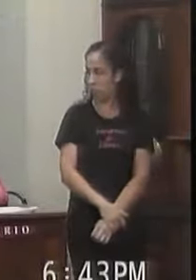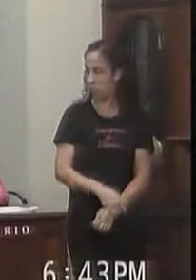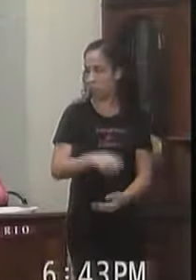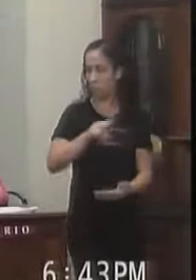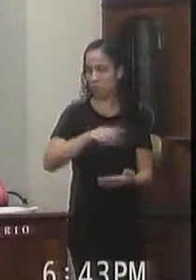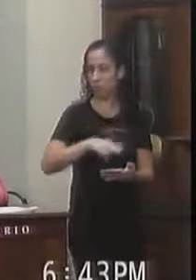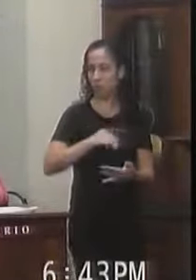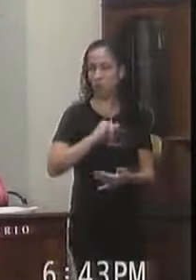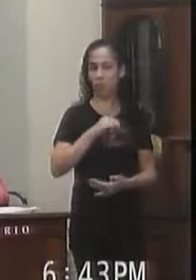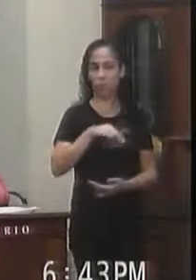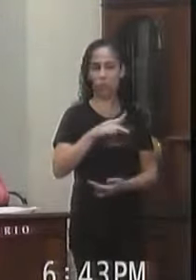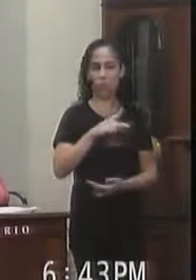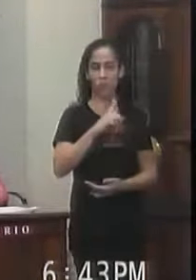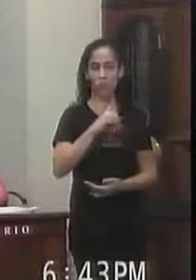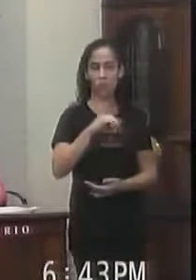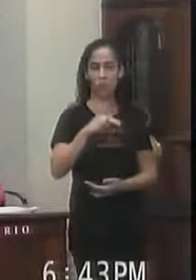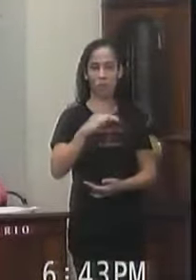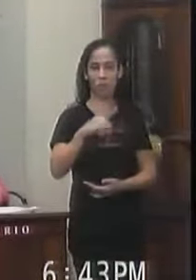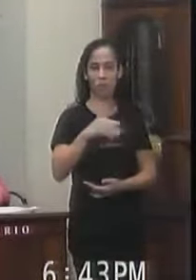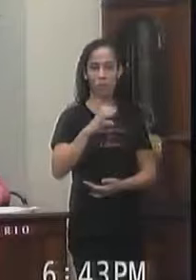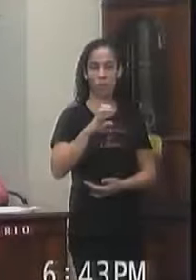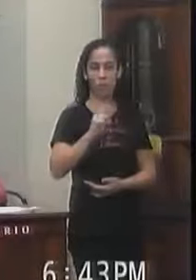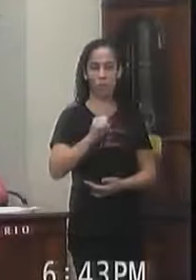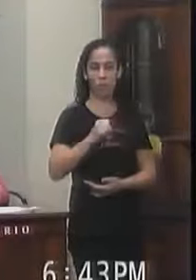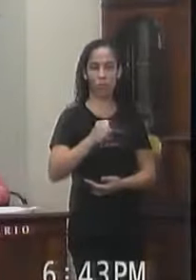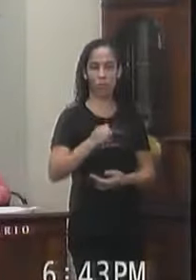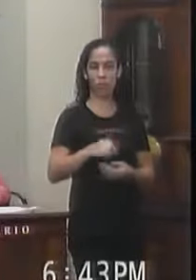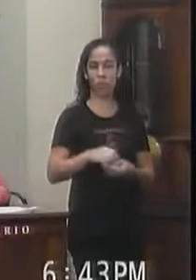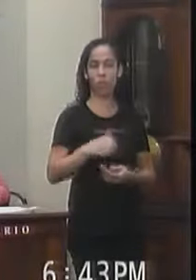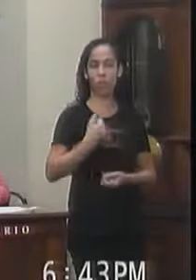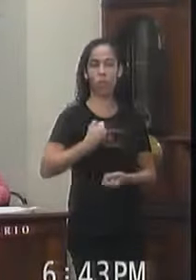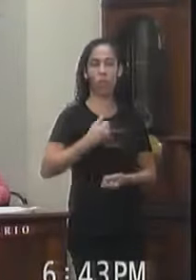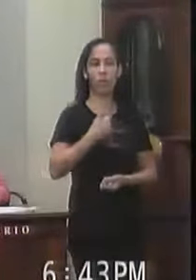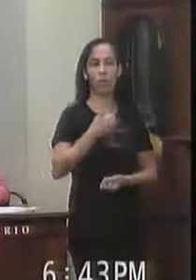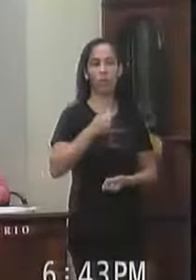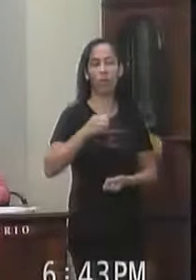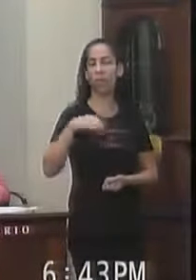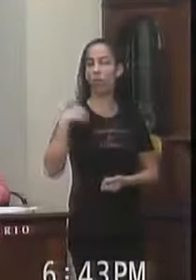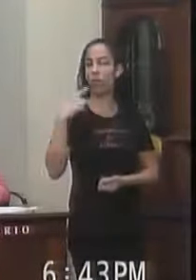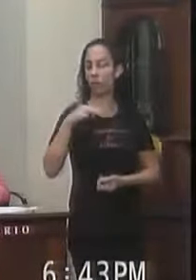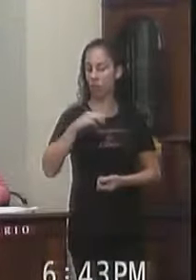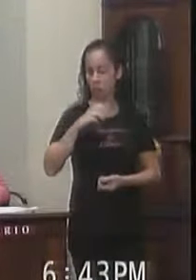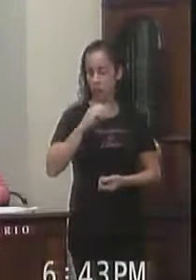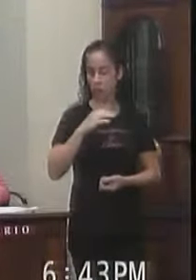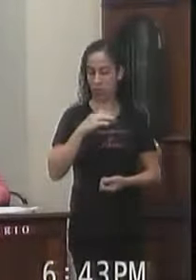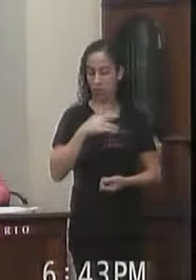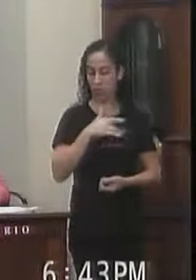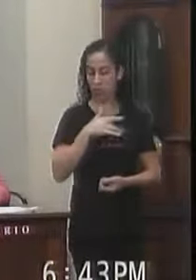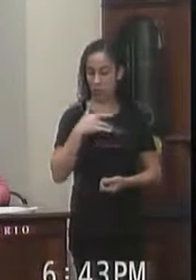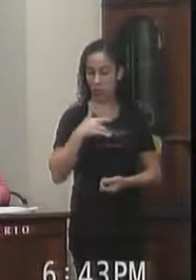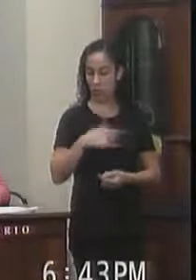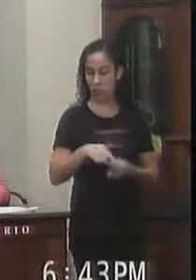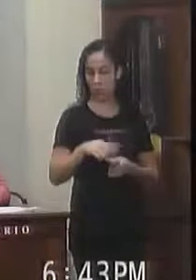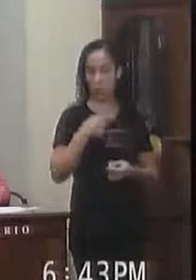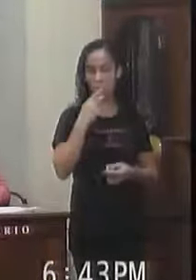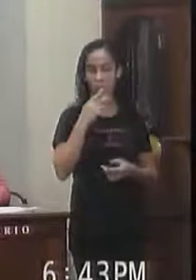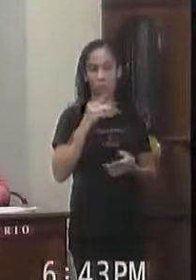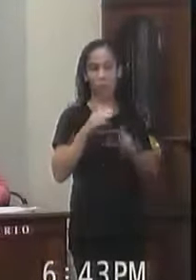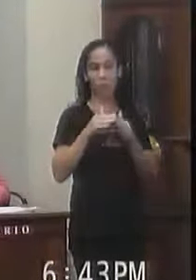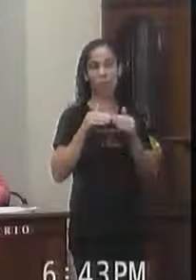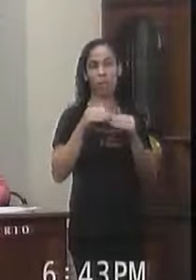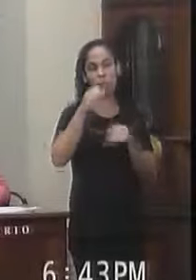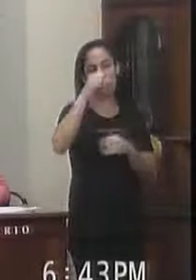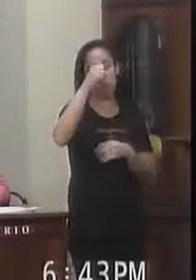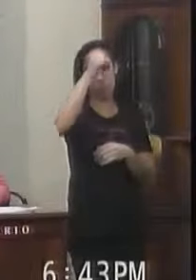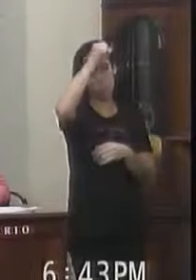Leitura Leitura das indicações Indicação 190 Do vereador Marquinho da Saúde O vereador indica O prefeito Aos cuidados